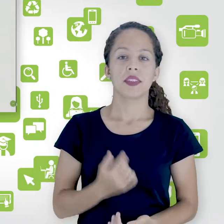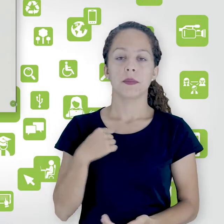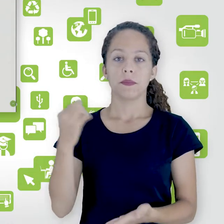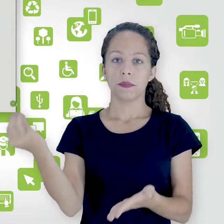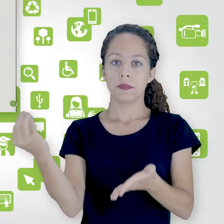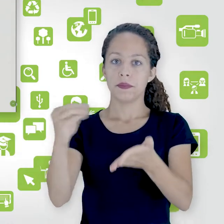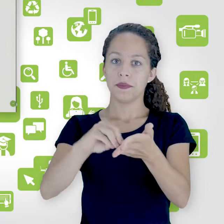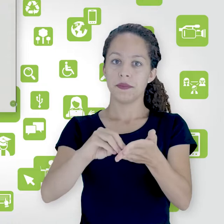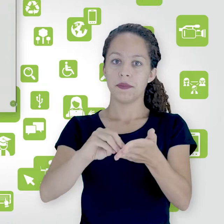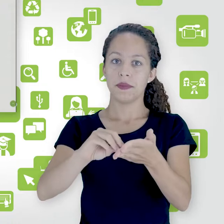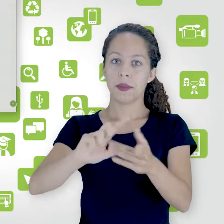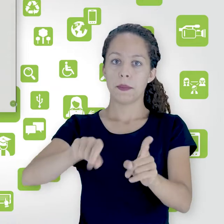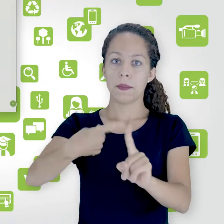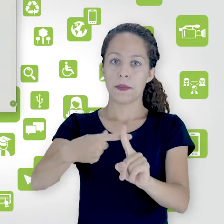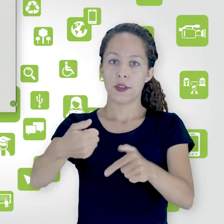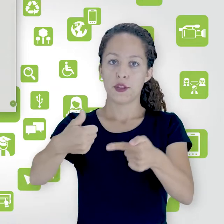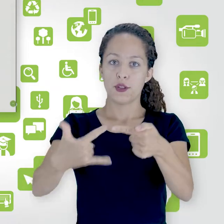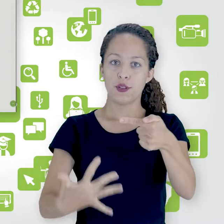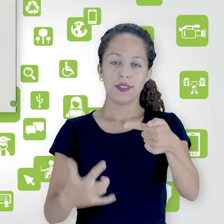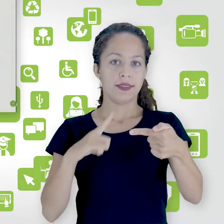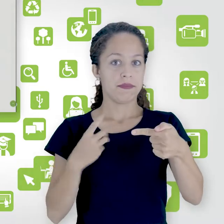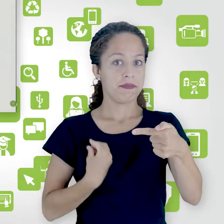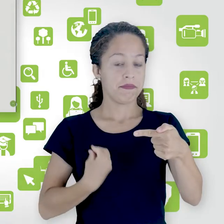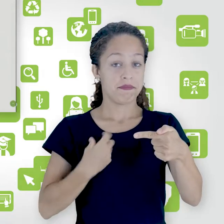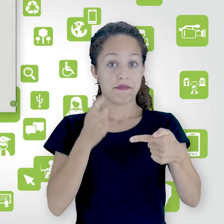Eu vou clicar em adicionar o glossário.